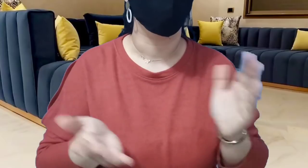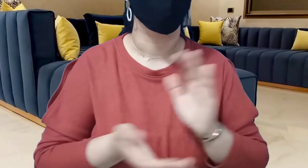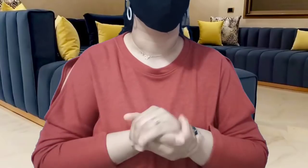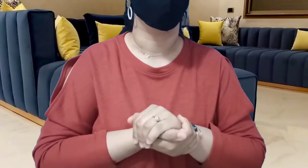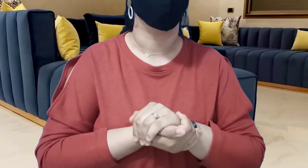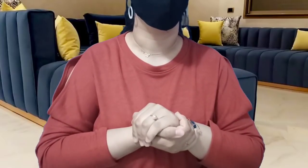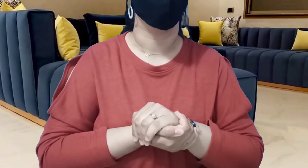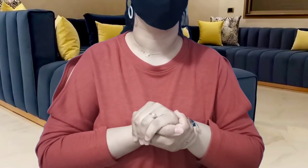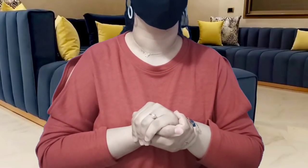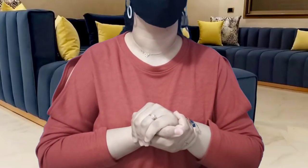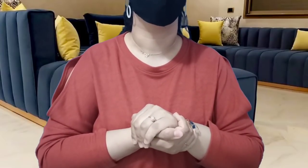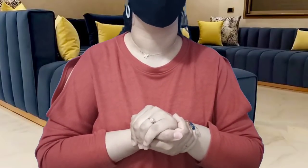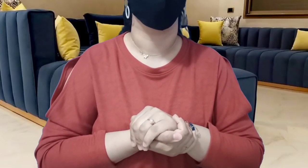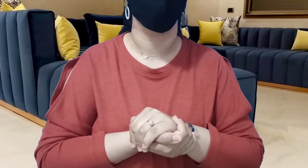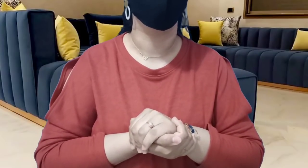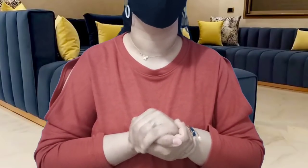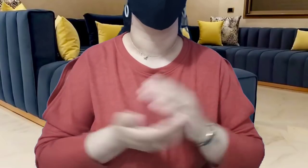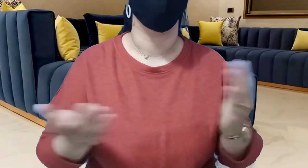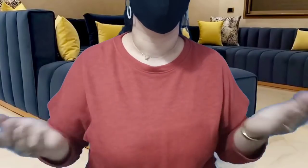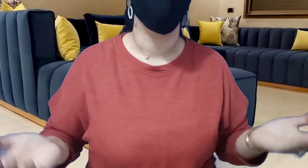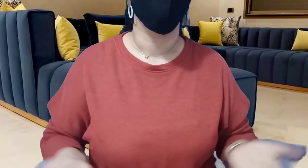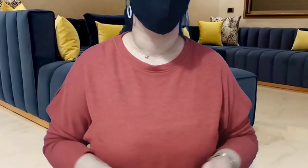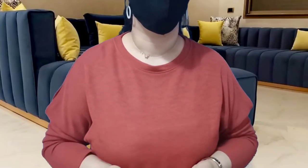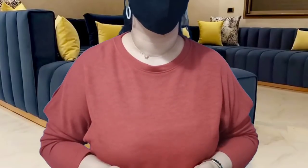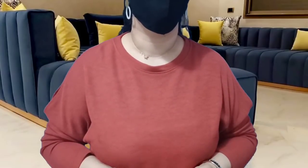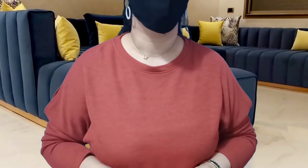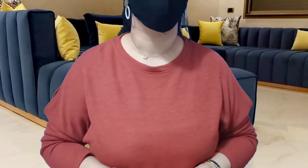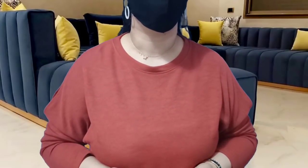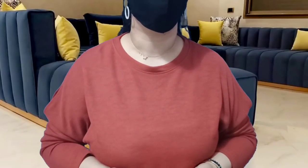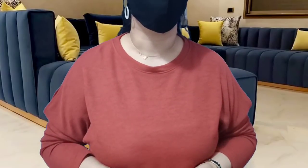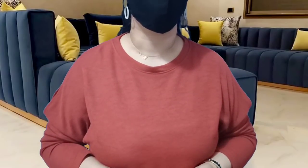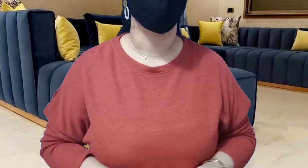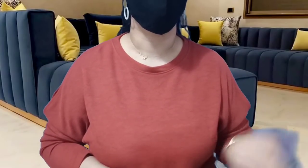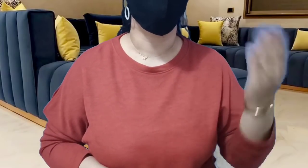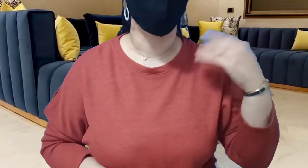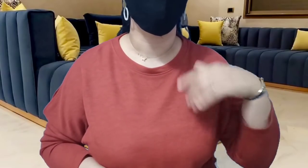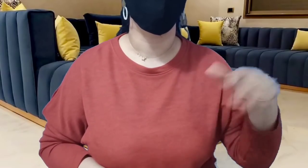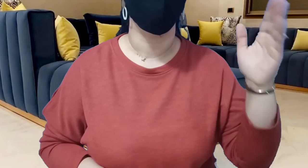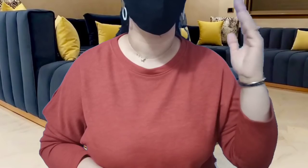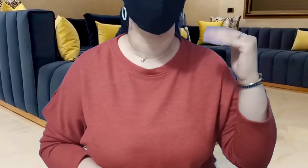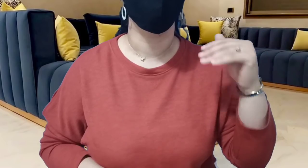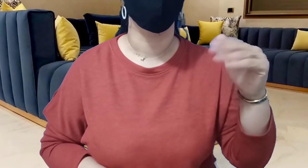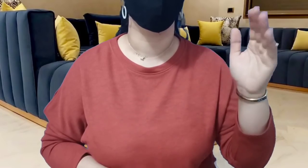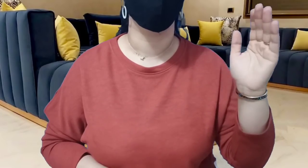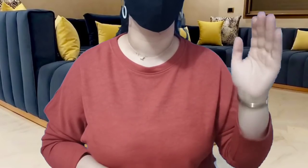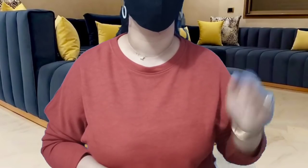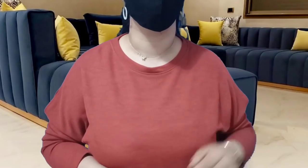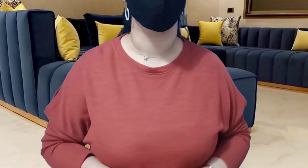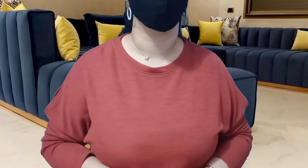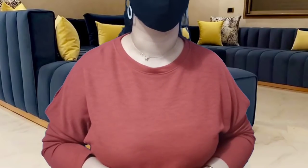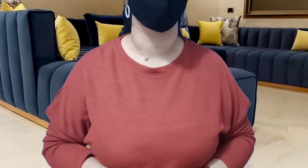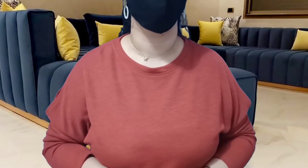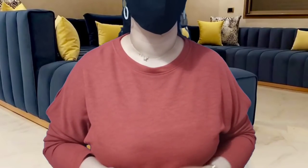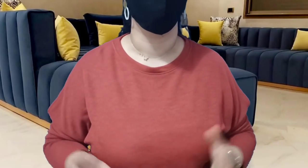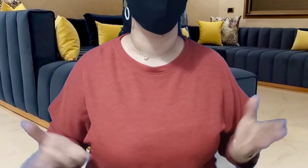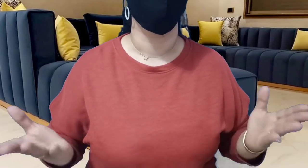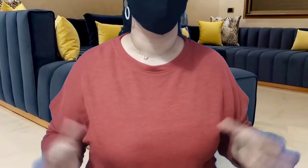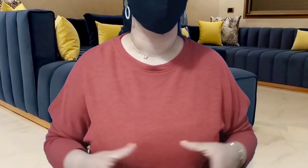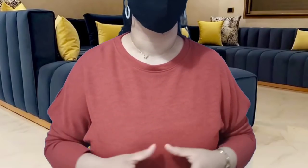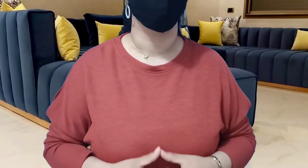فيديو خليه باش نساعدوا شوية فيديو لايكاتكم وبرتاجي فيديو إخواني أخوتي لانه الجيش